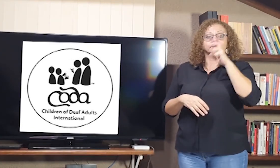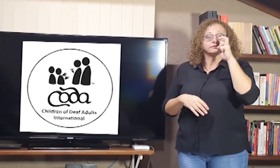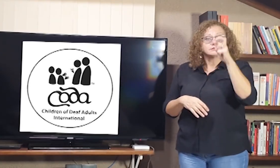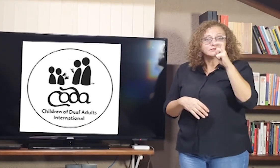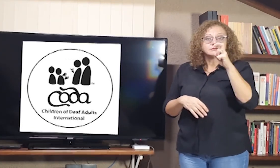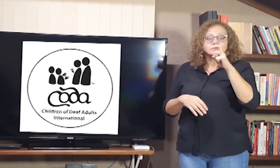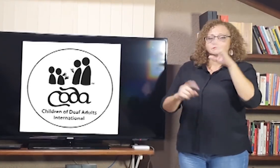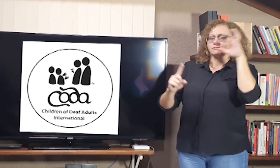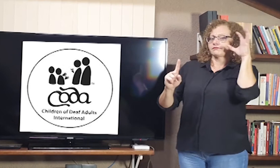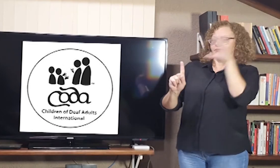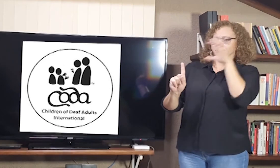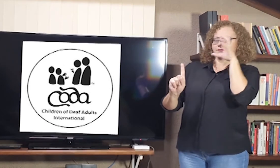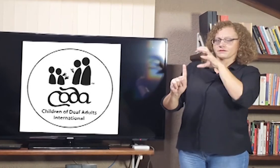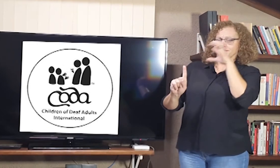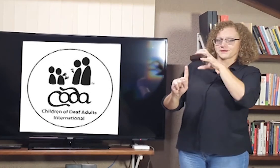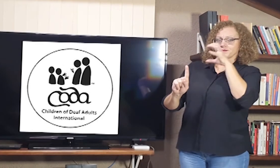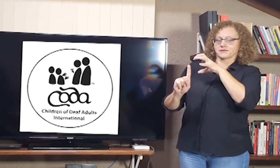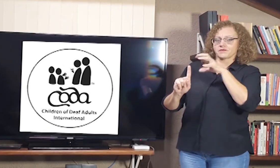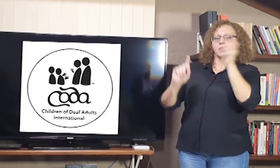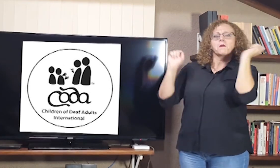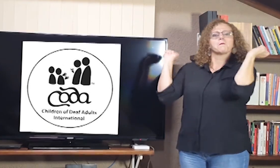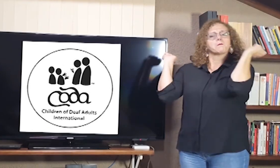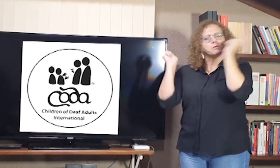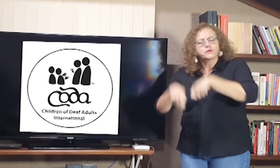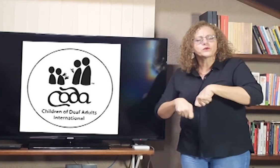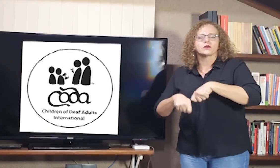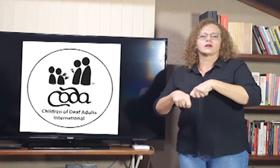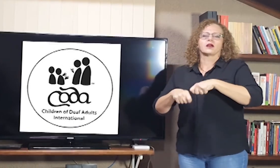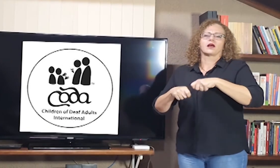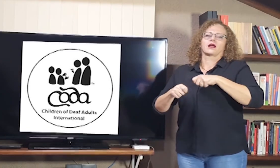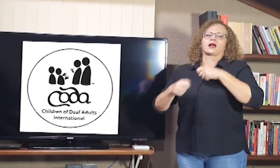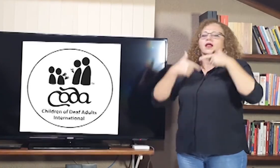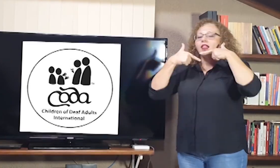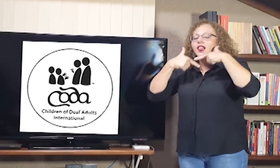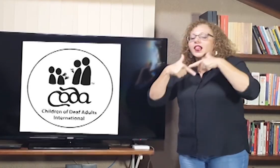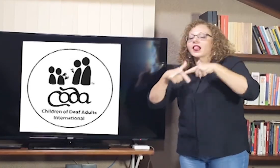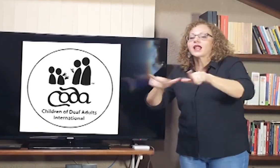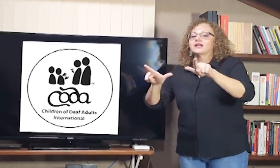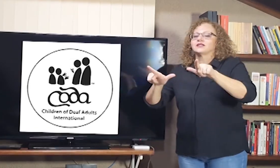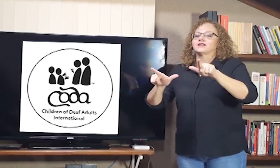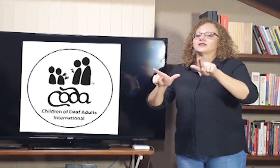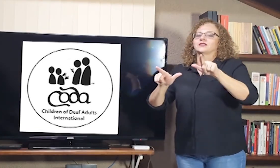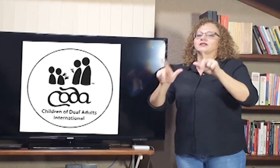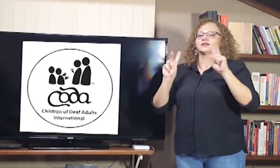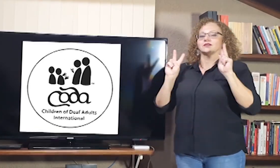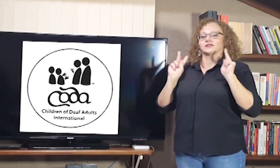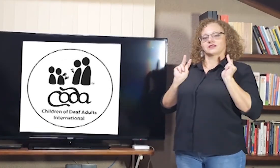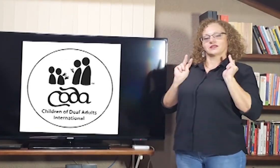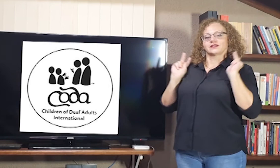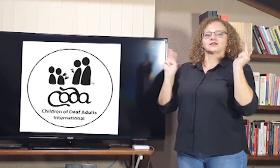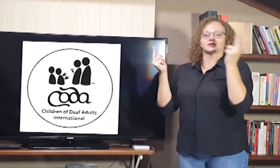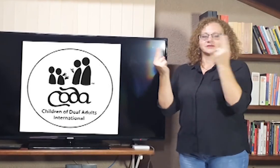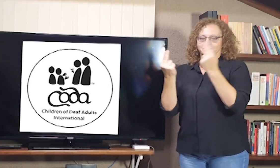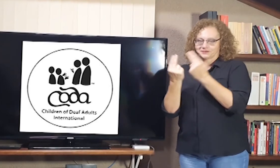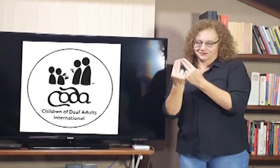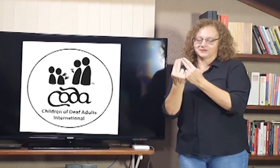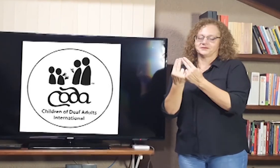Então, essas cinco características que influenciam nesta língua de herança.